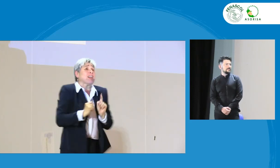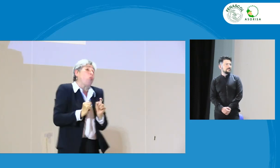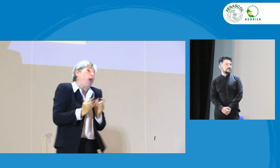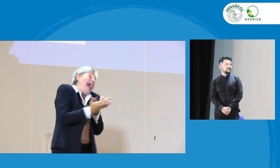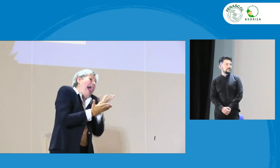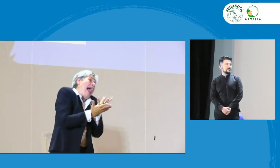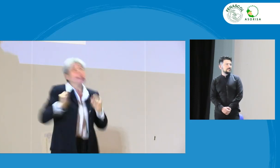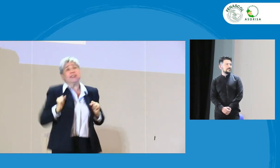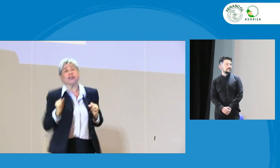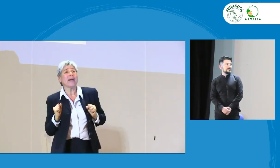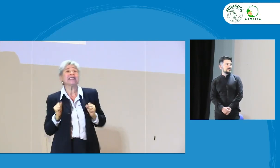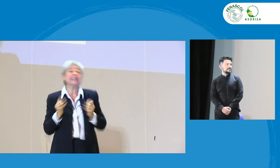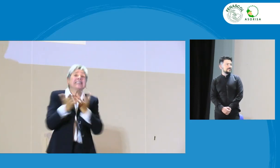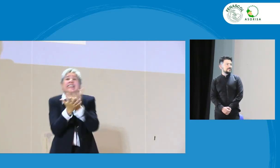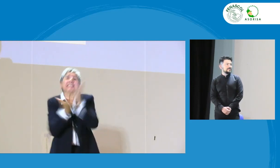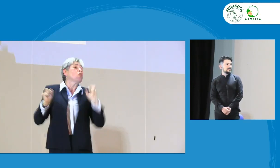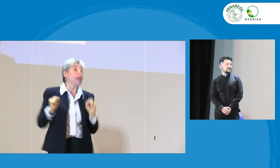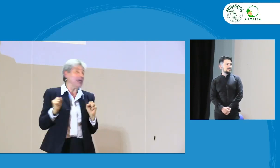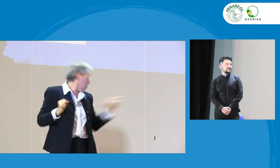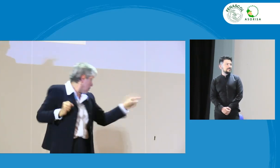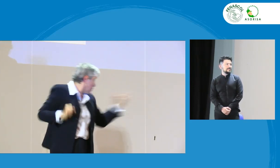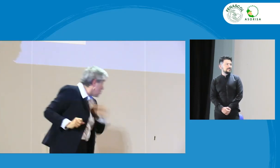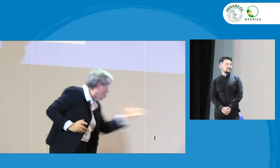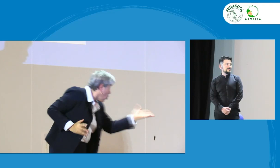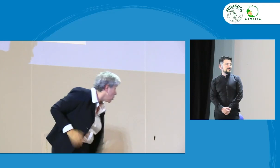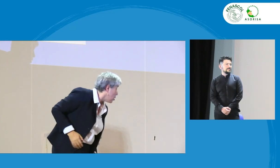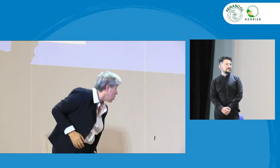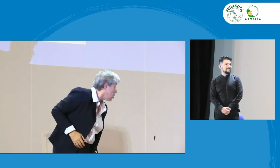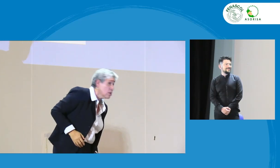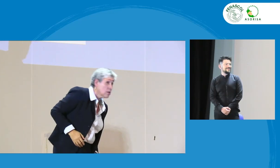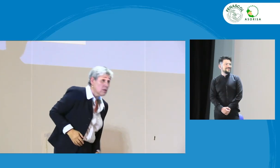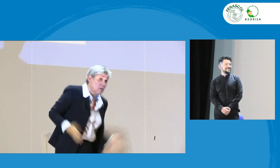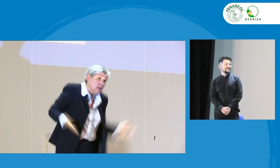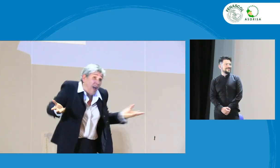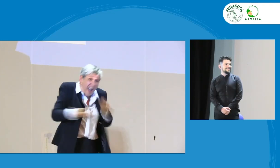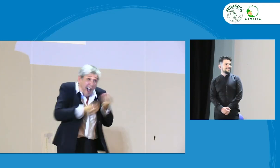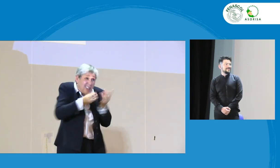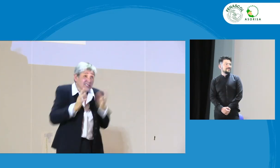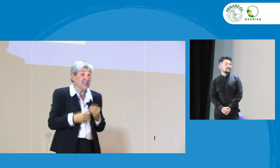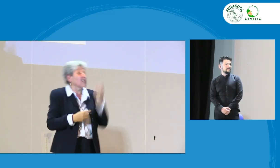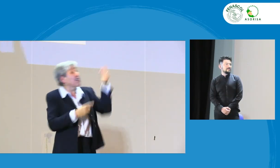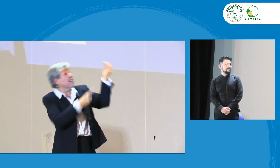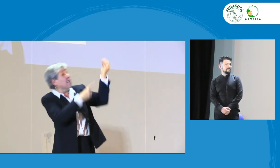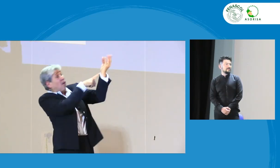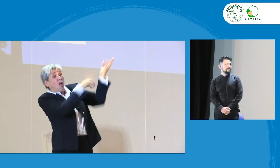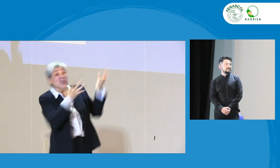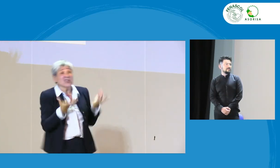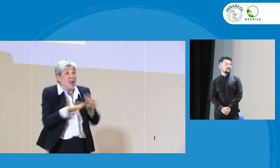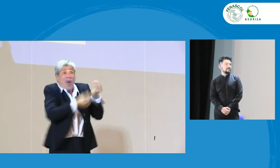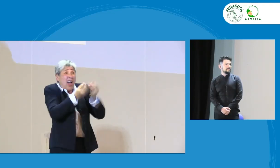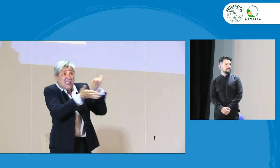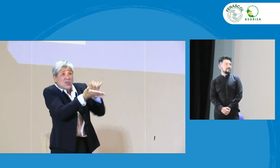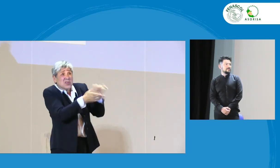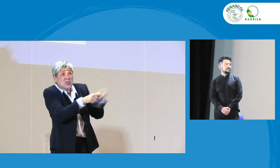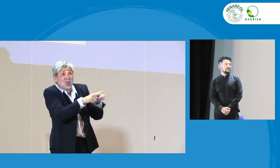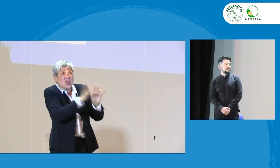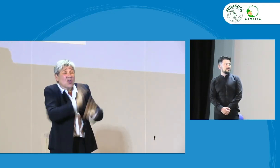asesoría. Hace unas recomendaciones, ¿sí o no? Entonces, eso es lo que hace el consejo. Es lo mismo que el